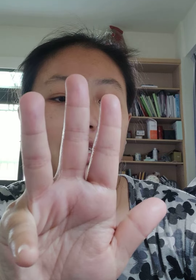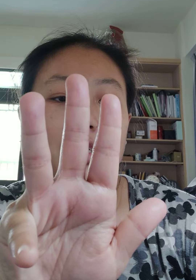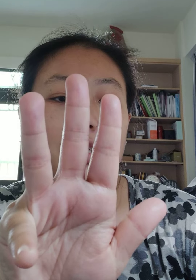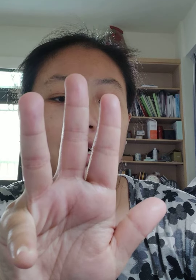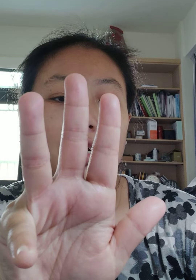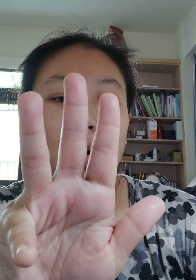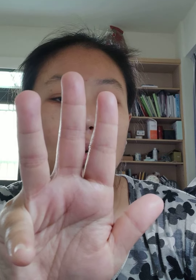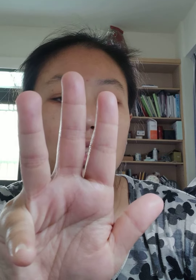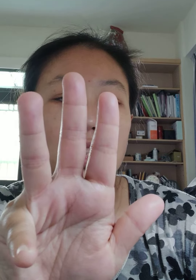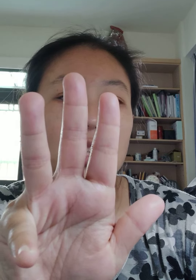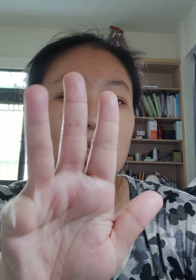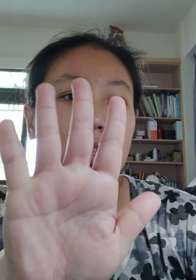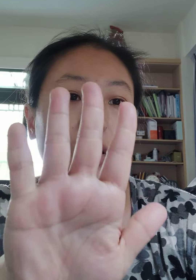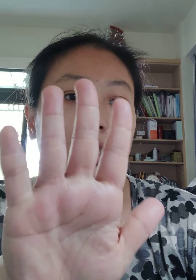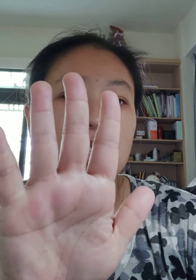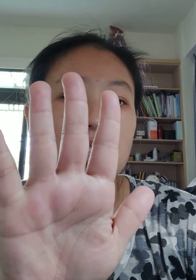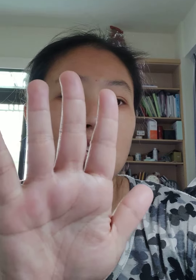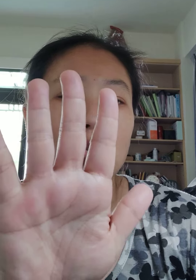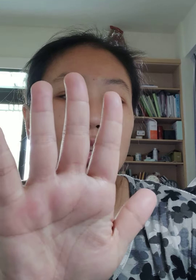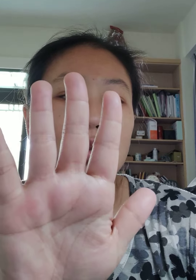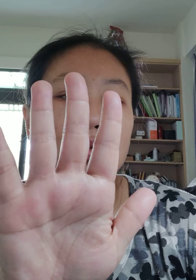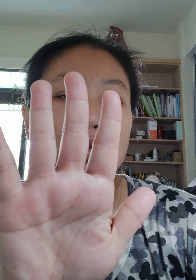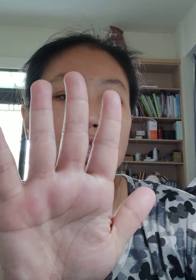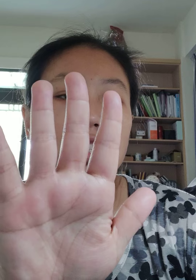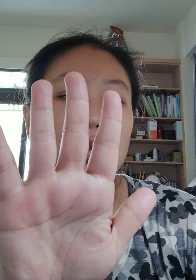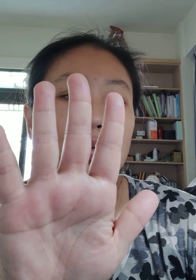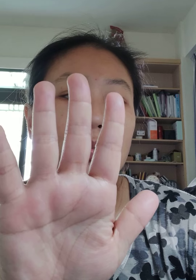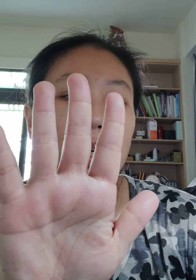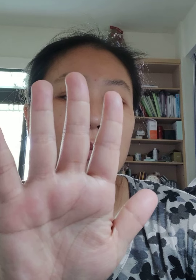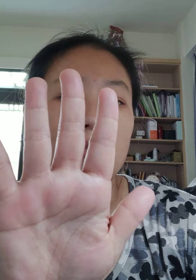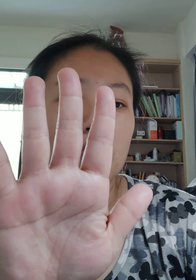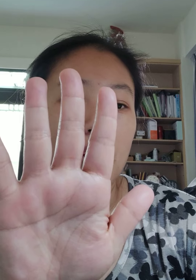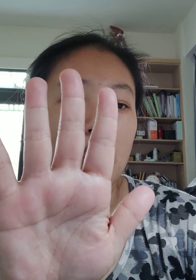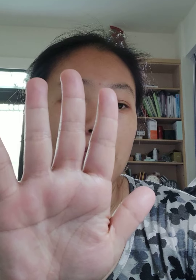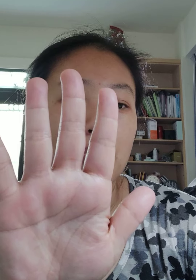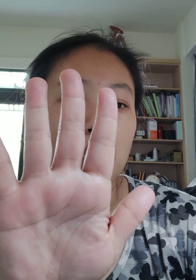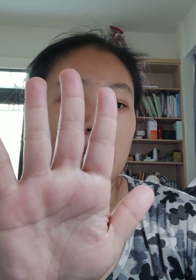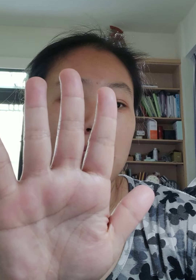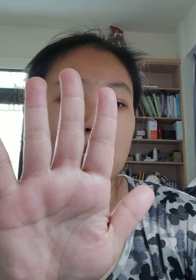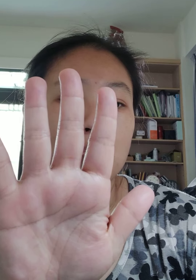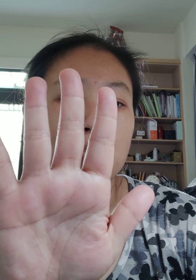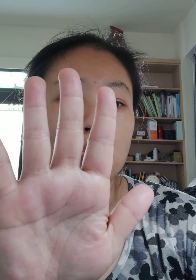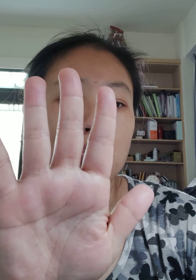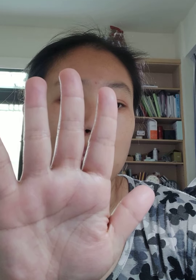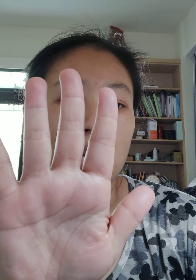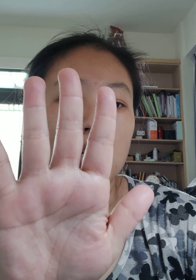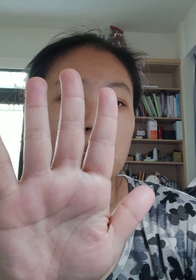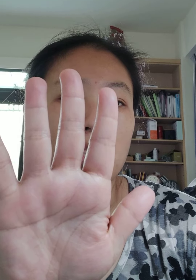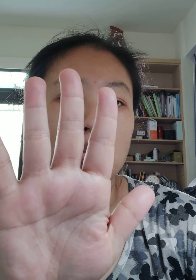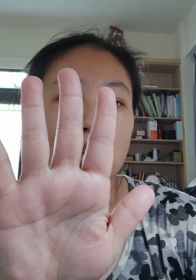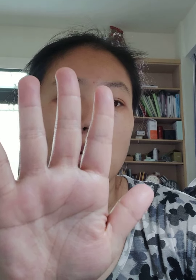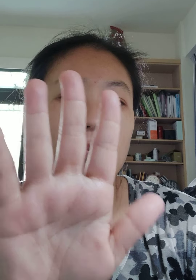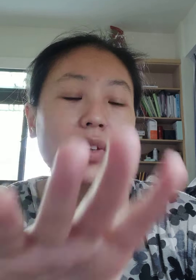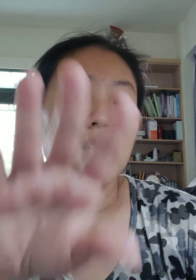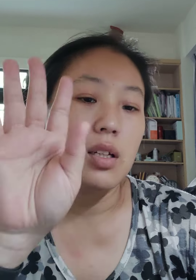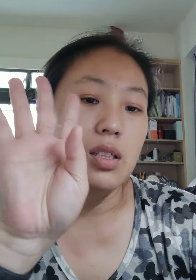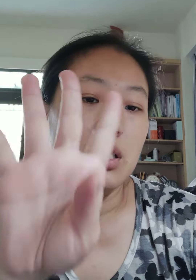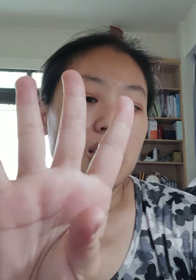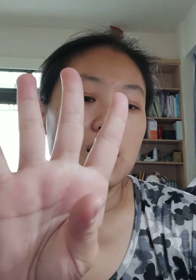德功行子真觉路君子物本凡夫皮夫不觉本觉事